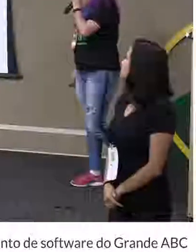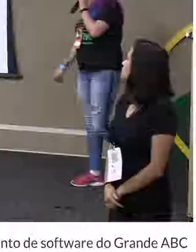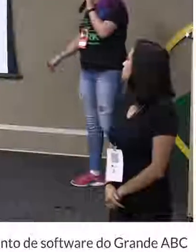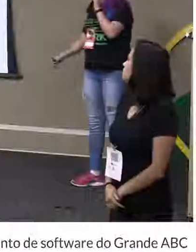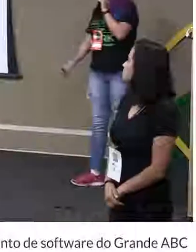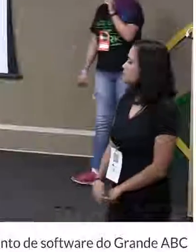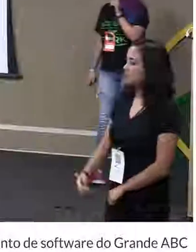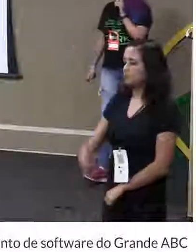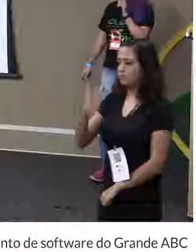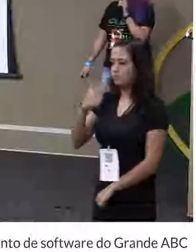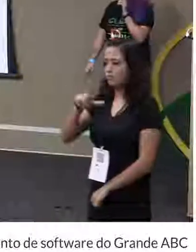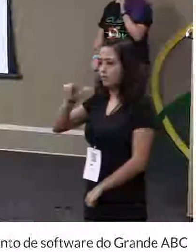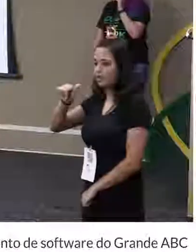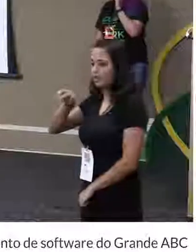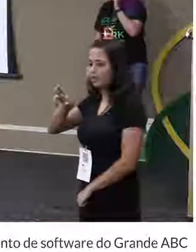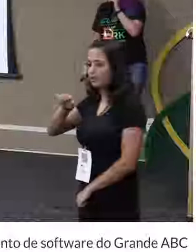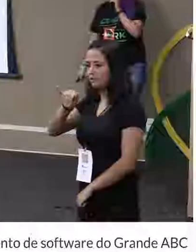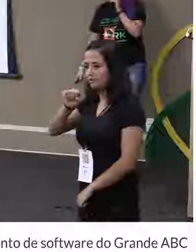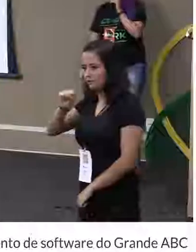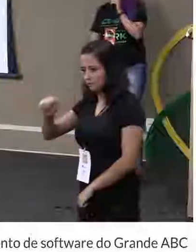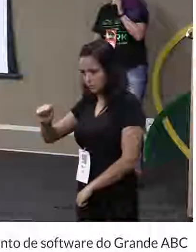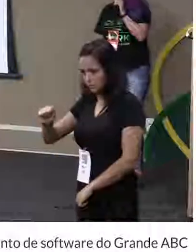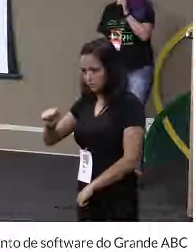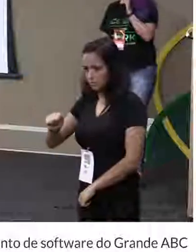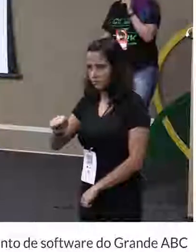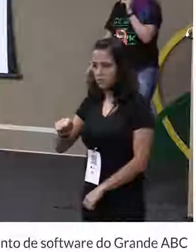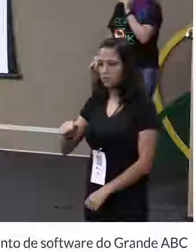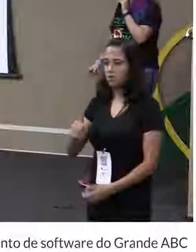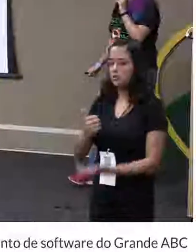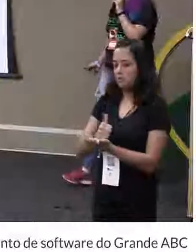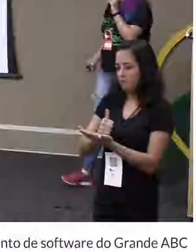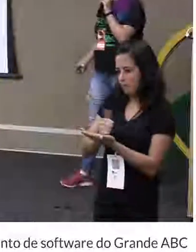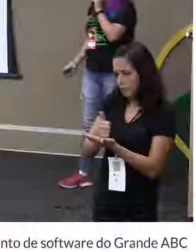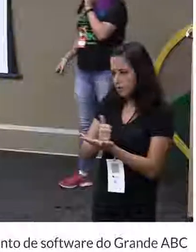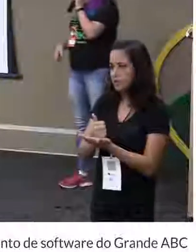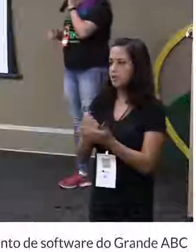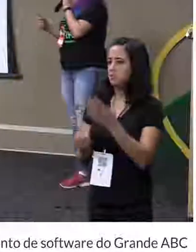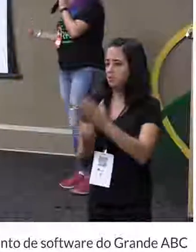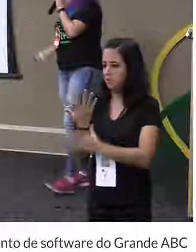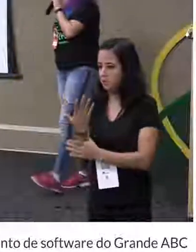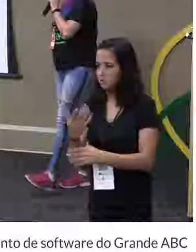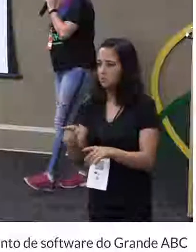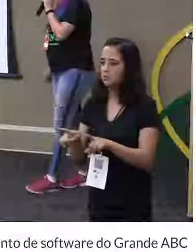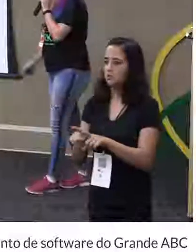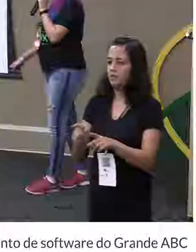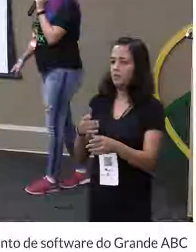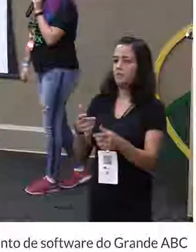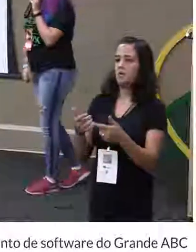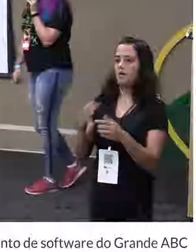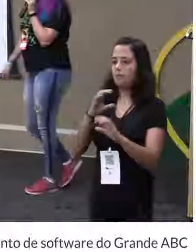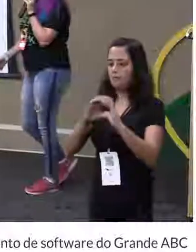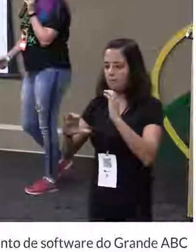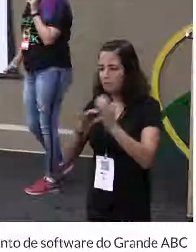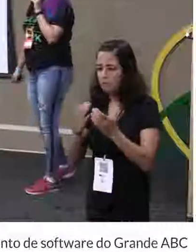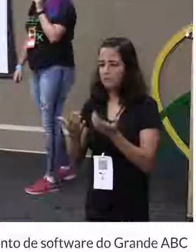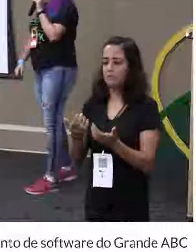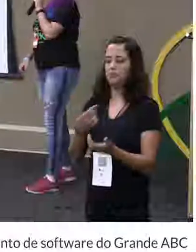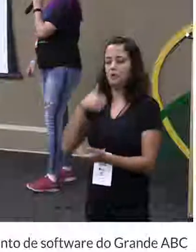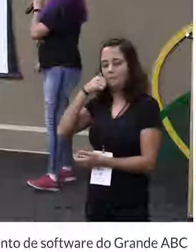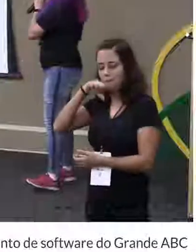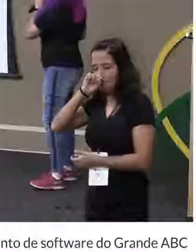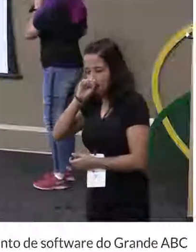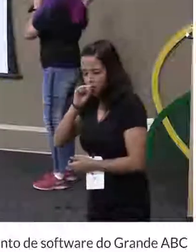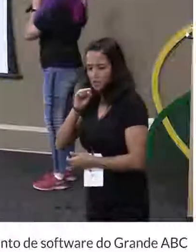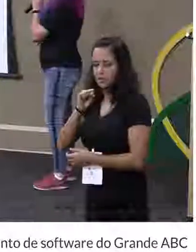Eu sou Larissa Abreu. Eu sou gamer, futura suicide girl, cantora, potterhead, mãe. Enfim,